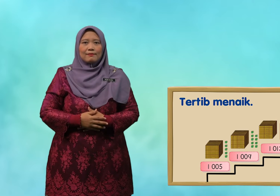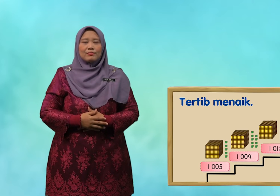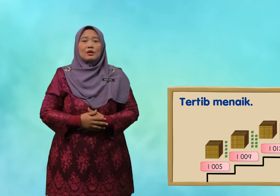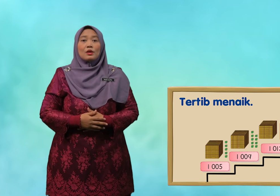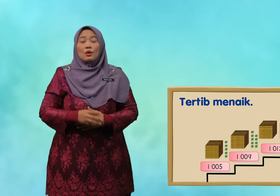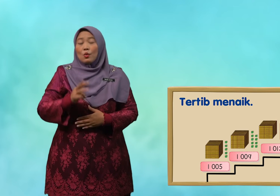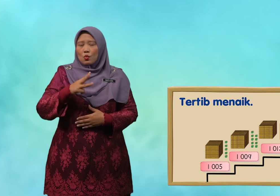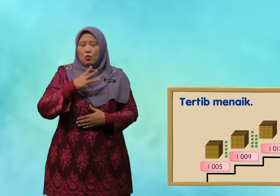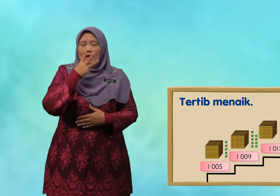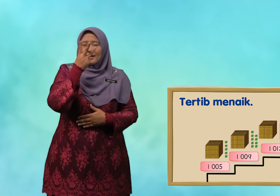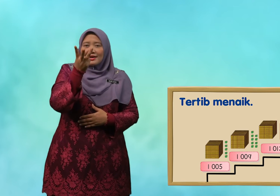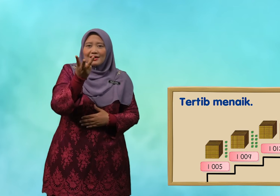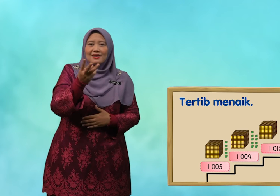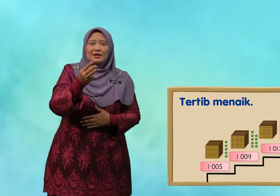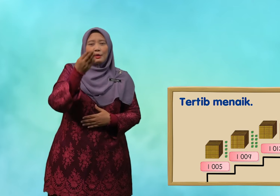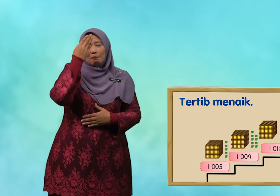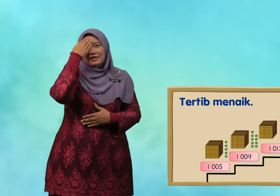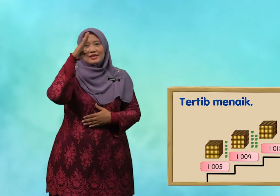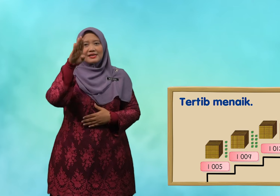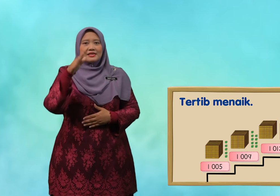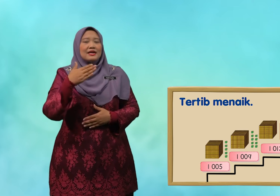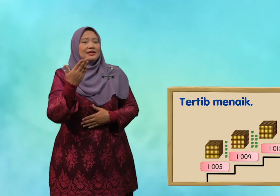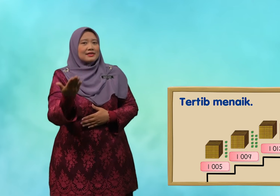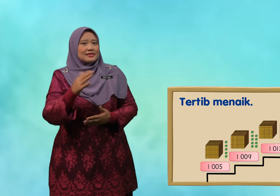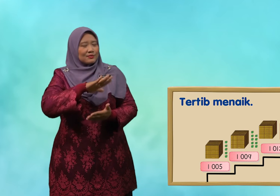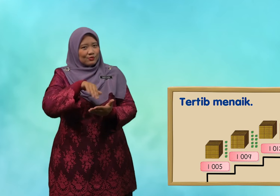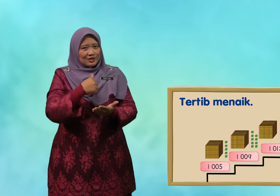wah bijaknya anda semua